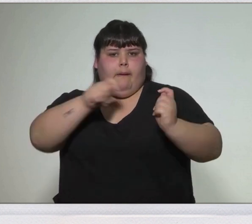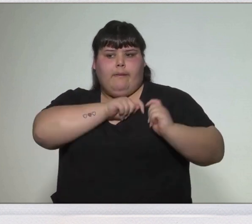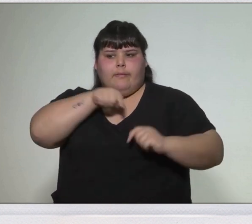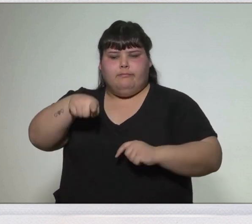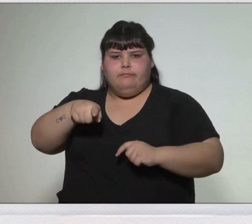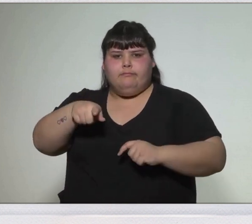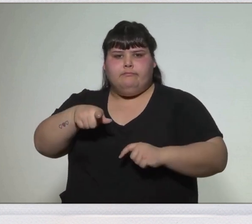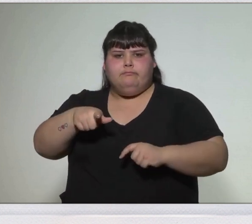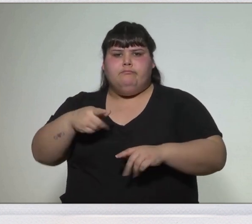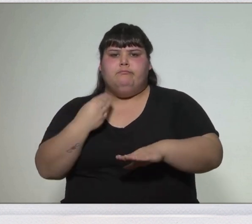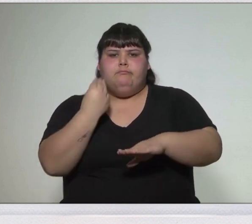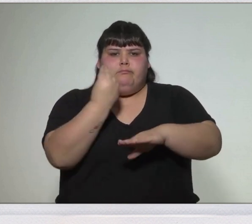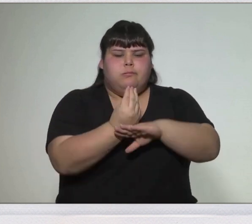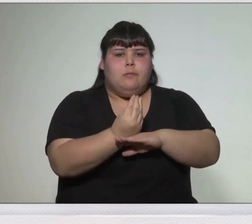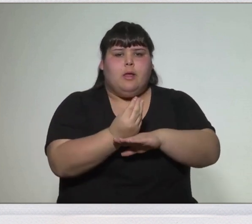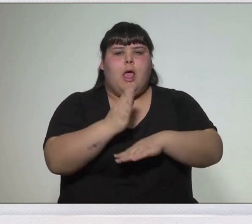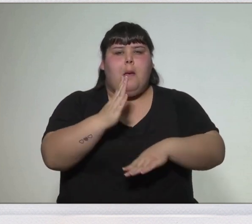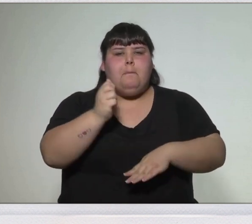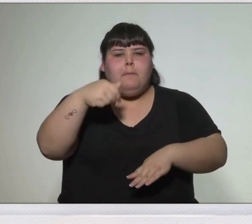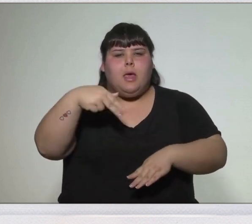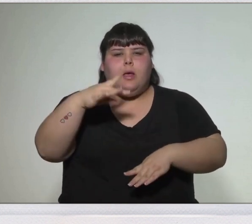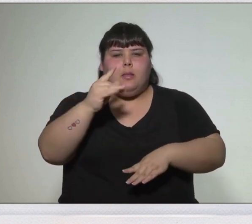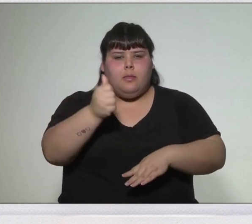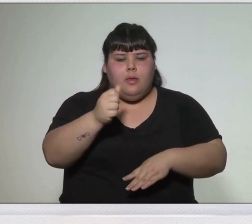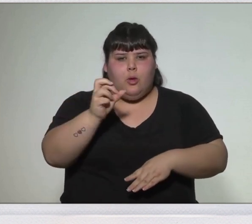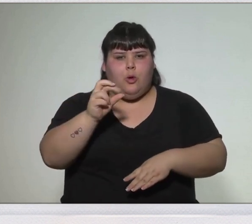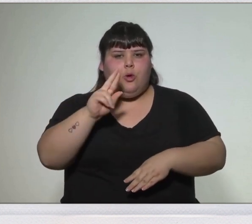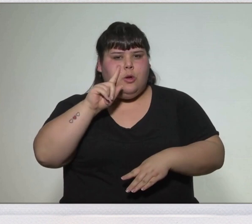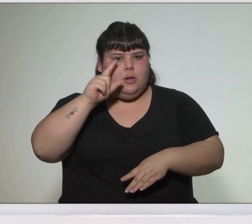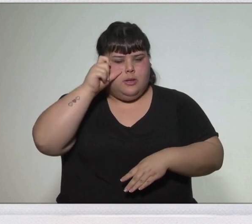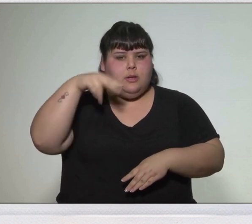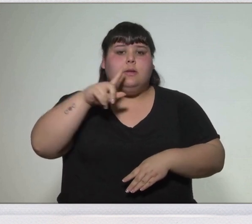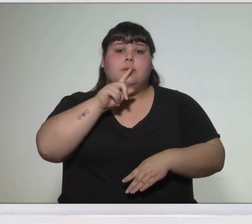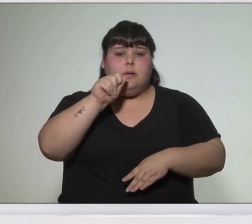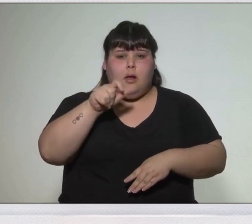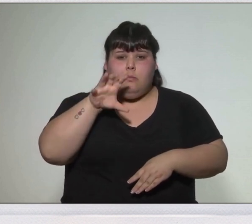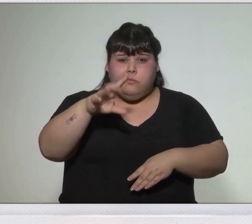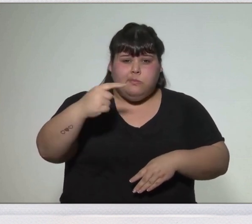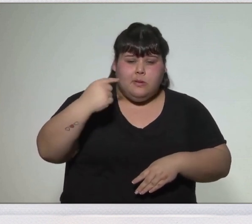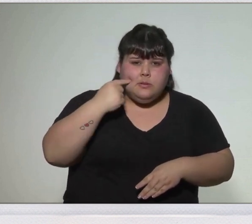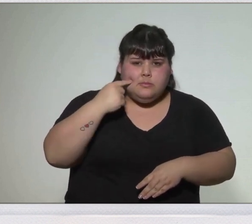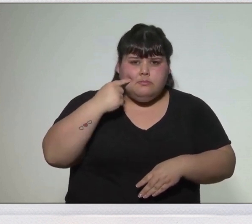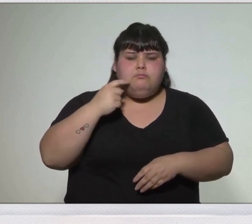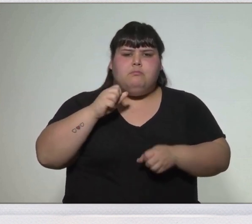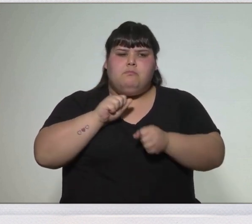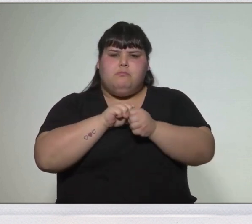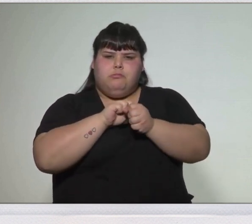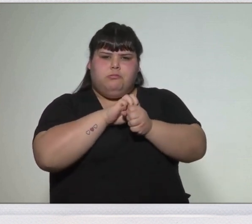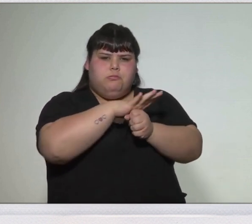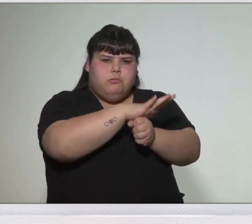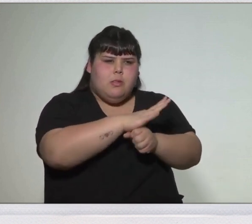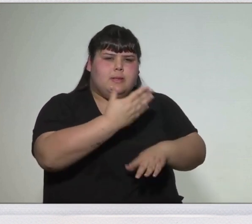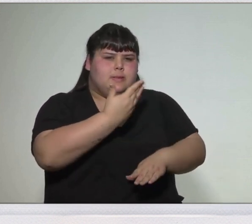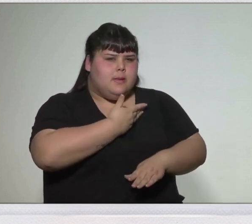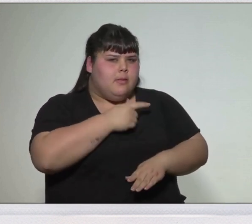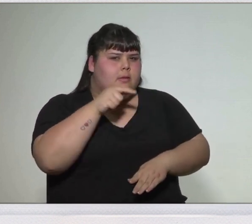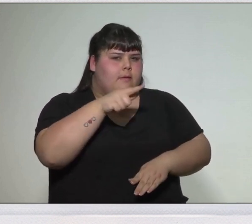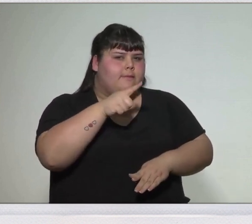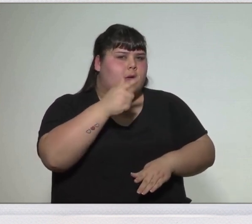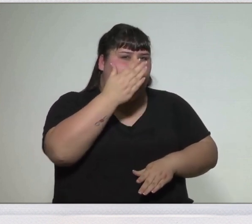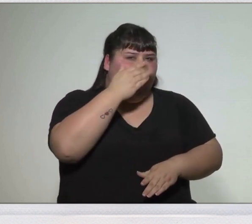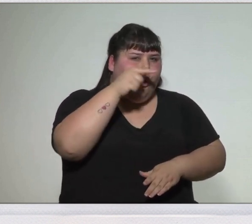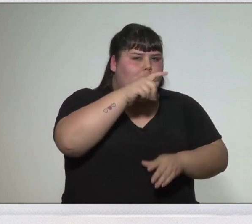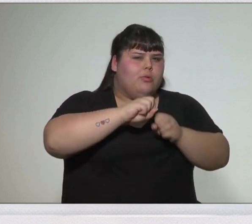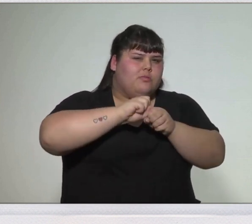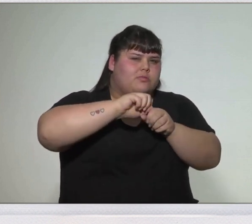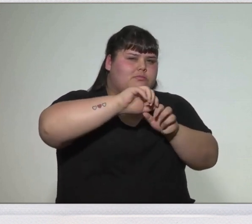Artigas, afirmado en la banda oriental y Entre Ríos, extiende su influencia hacia Santa